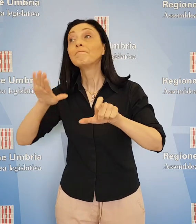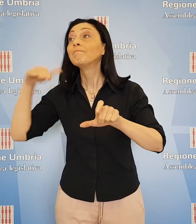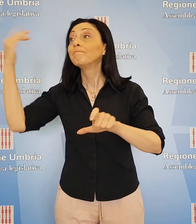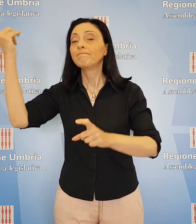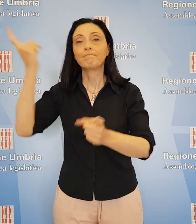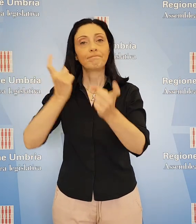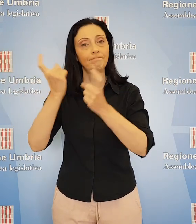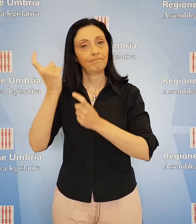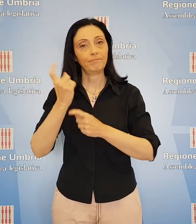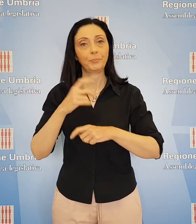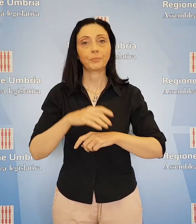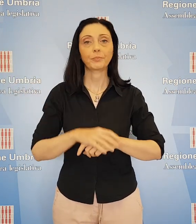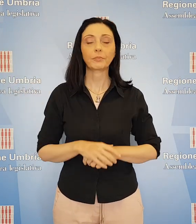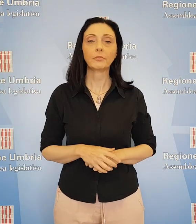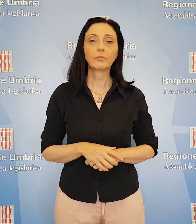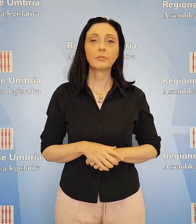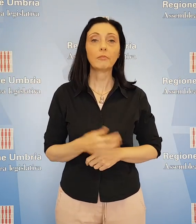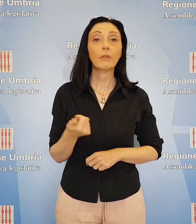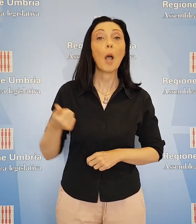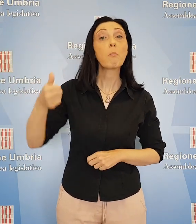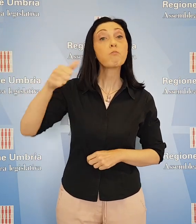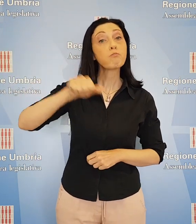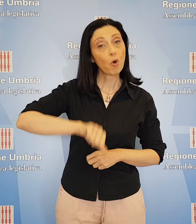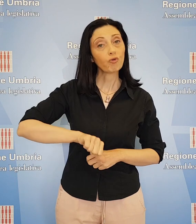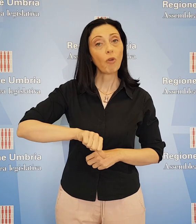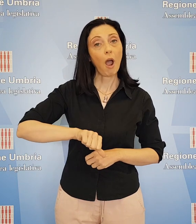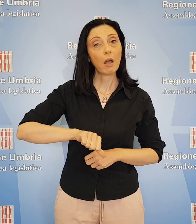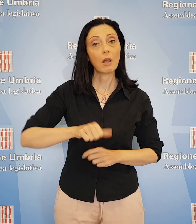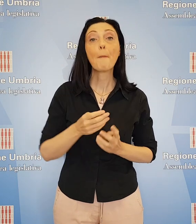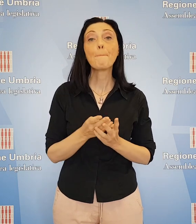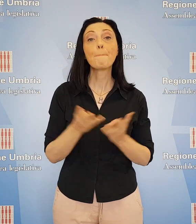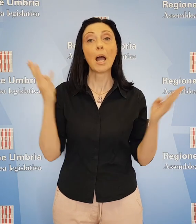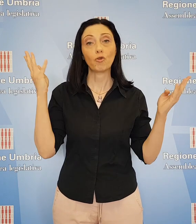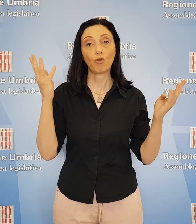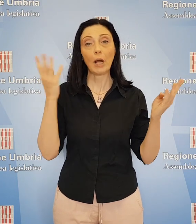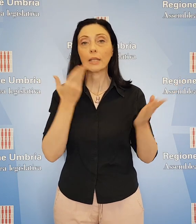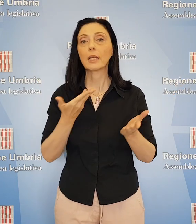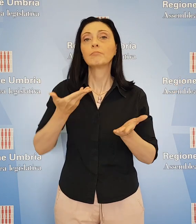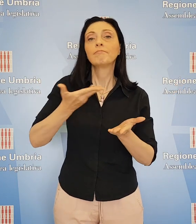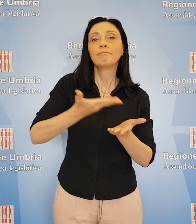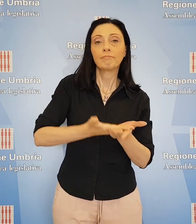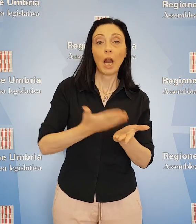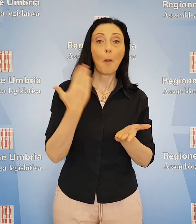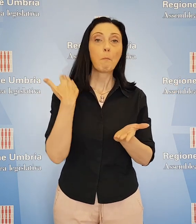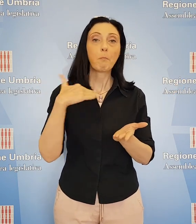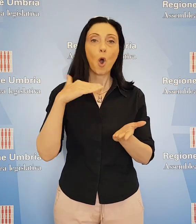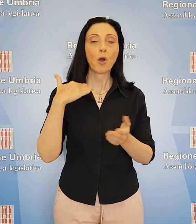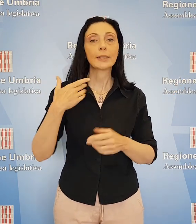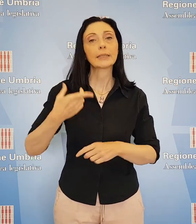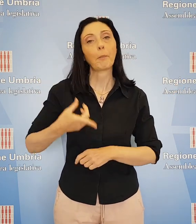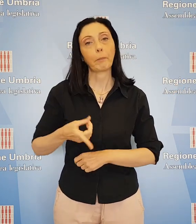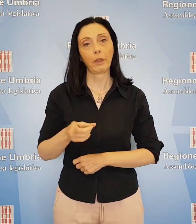frequentano la zona. Bocciata è invece a maggioranza la mozione promossa da Donatella Porzi del PD